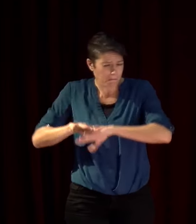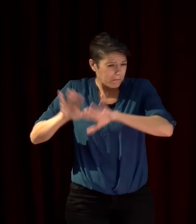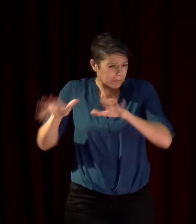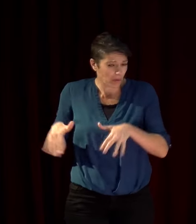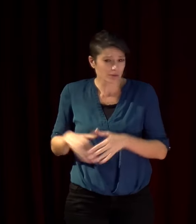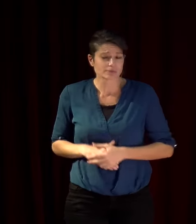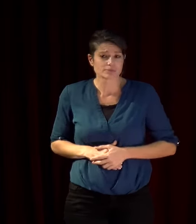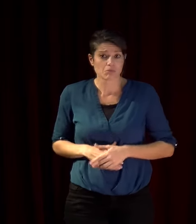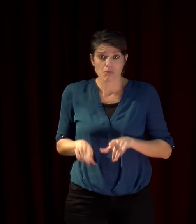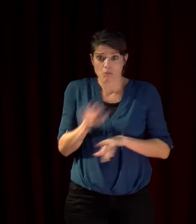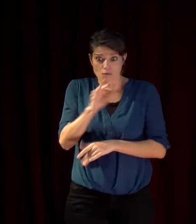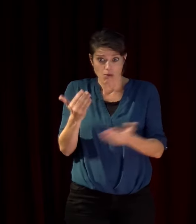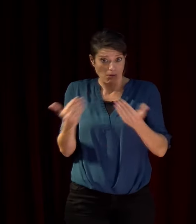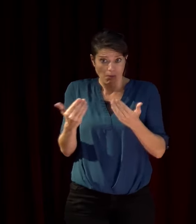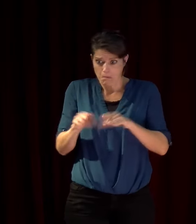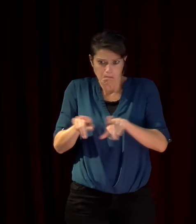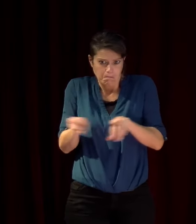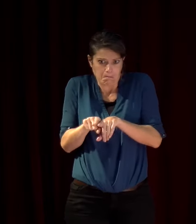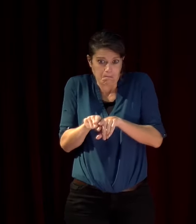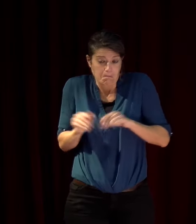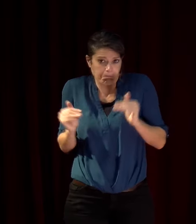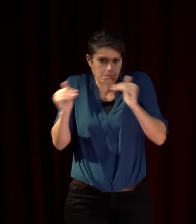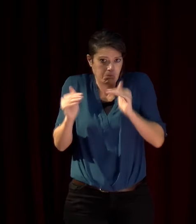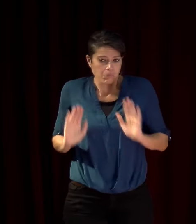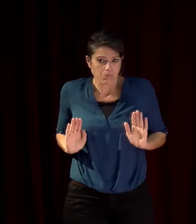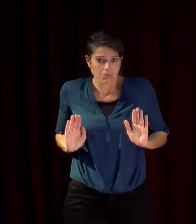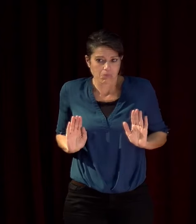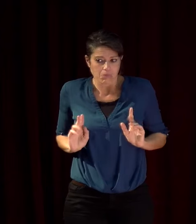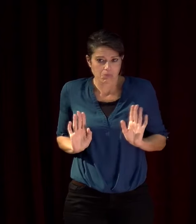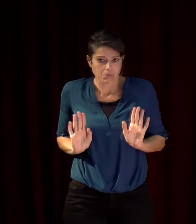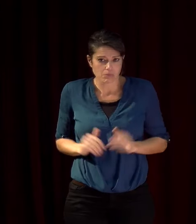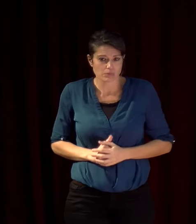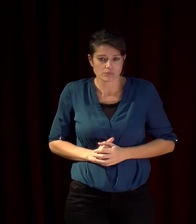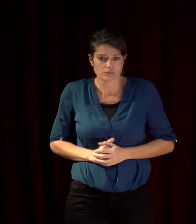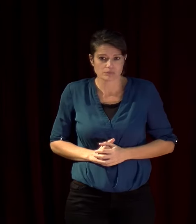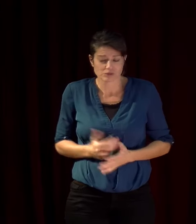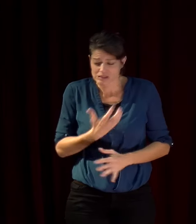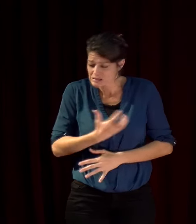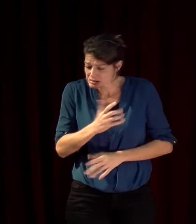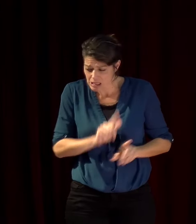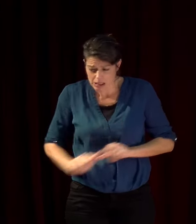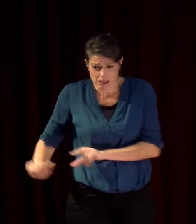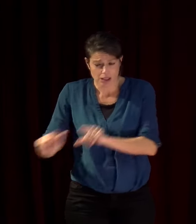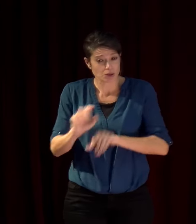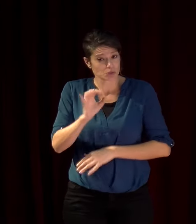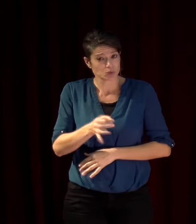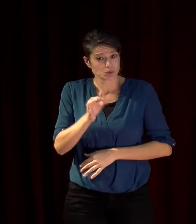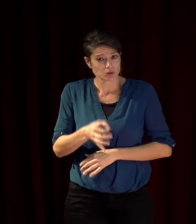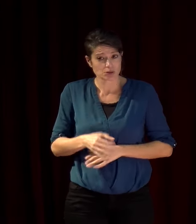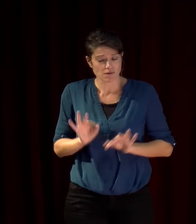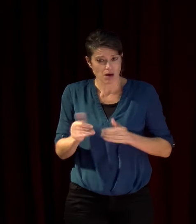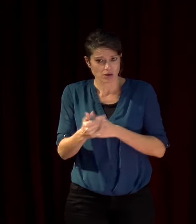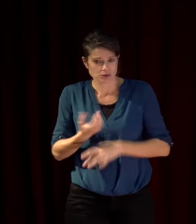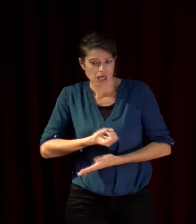comme en France si je peux m'exprimer ainsi oui oui c'est vraiment d'une grande richesse le secteur